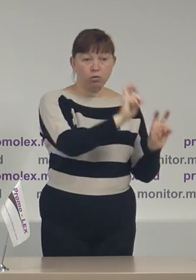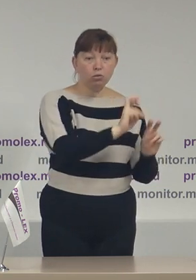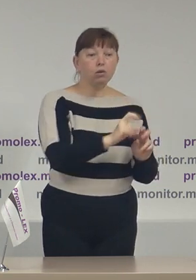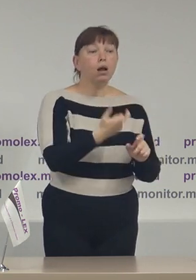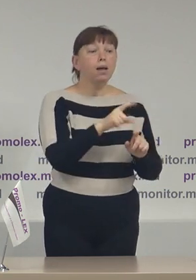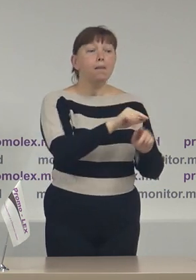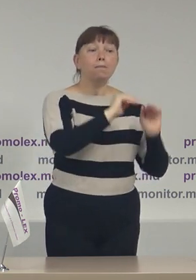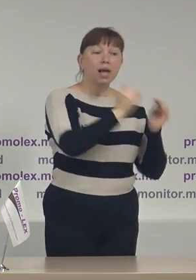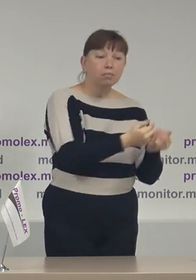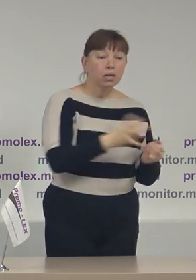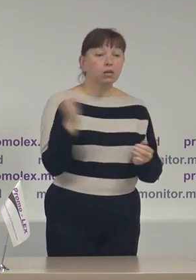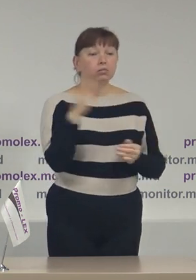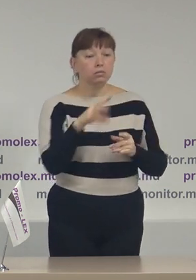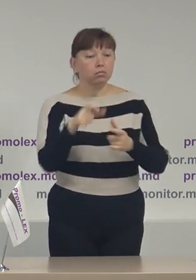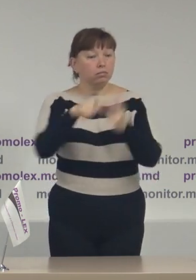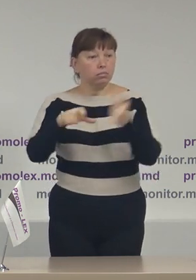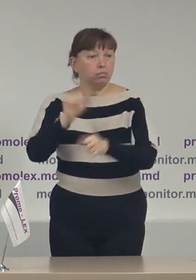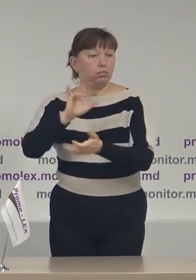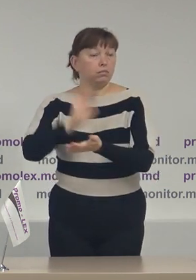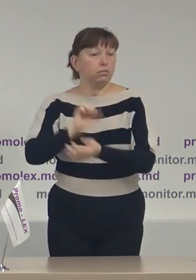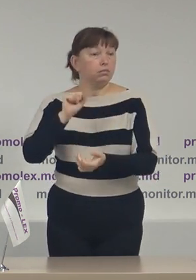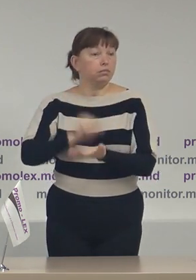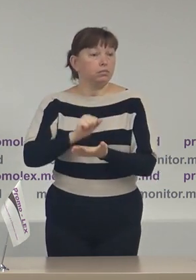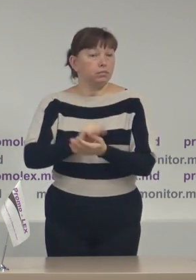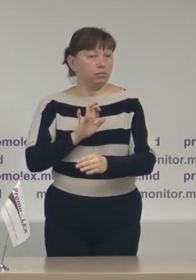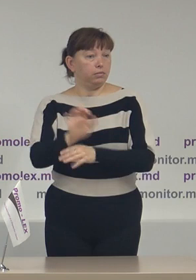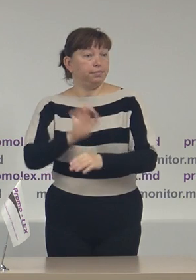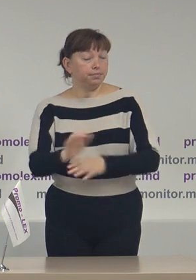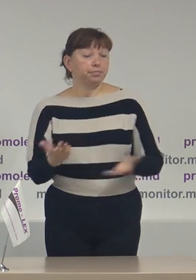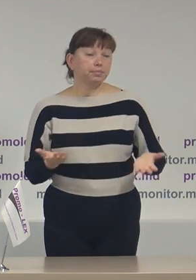este mai mic decât tirajul buletinilor de vot dar sunt